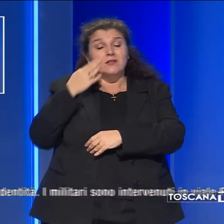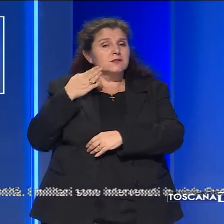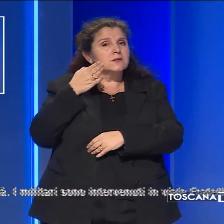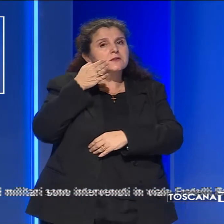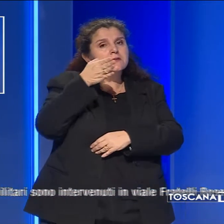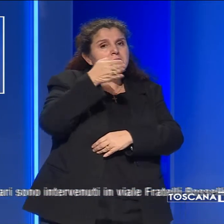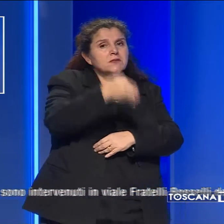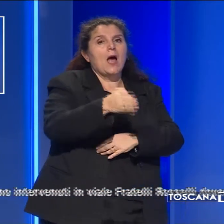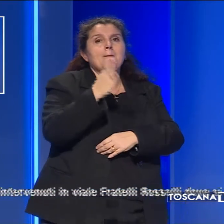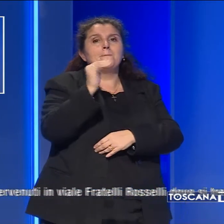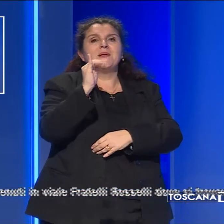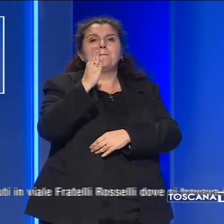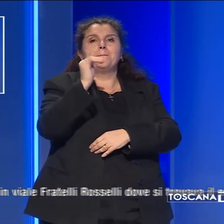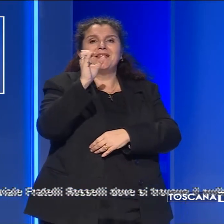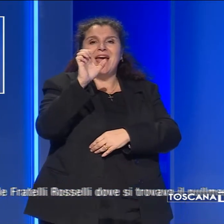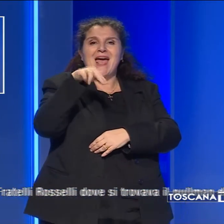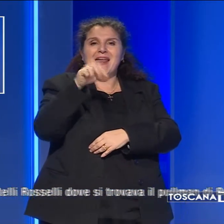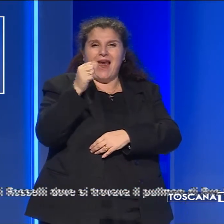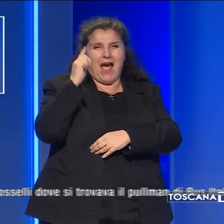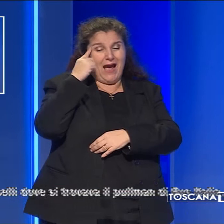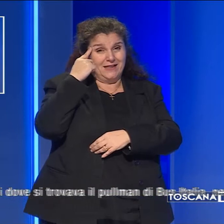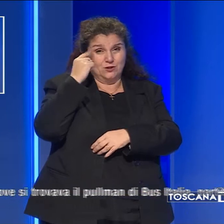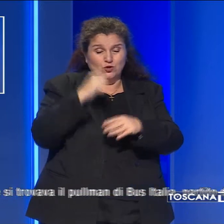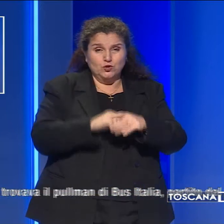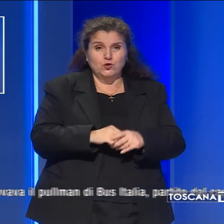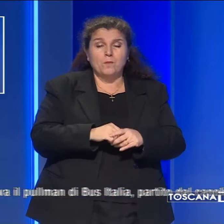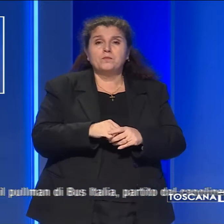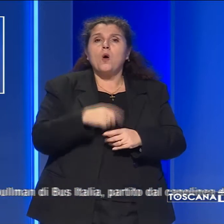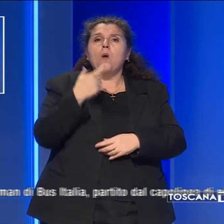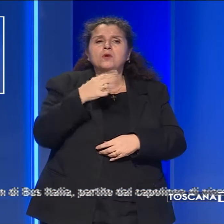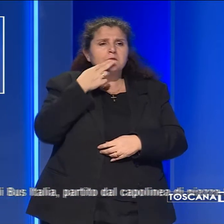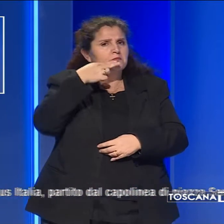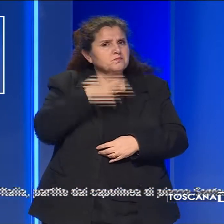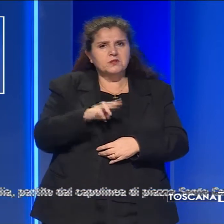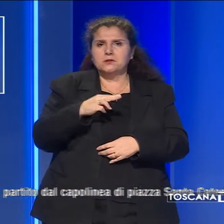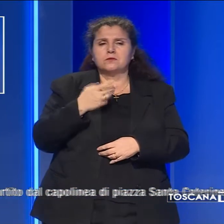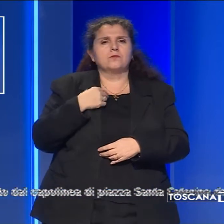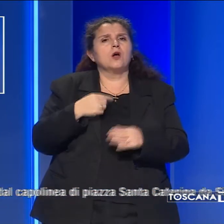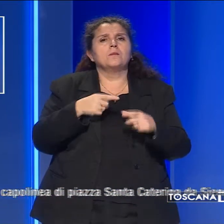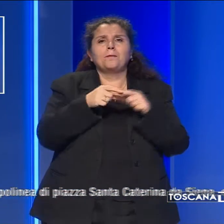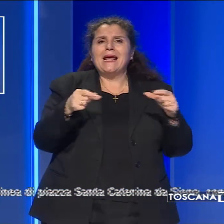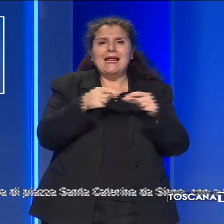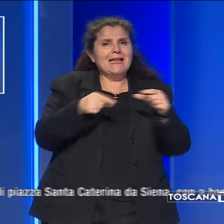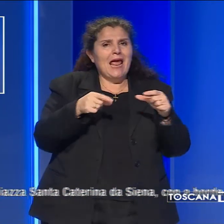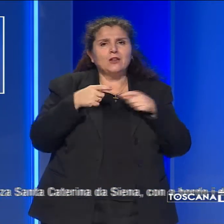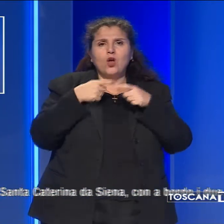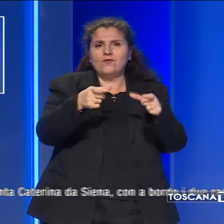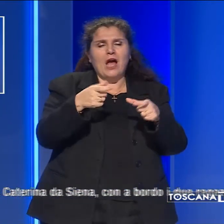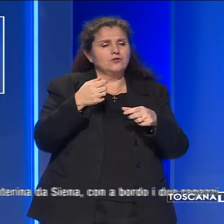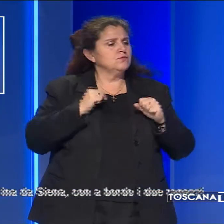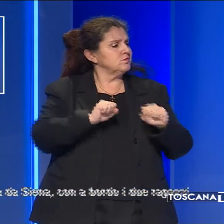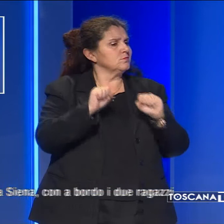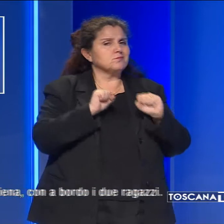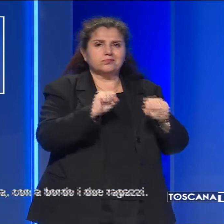diretto a Bibbiena, provincia di Arezzo, rifiutandosi di esibire il biglietto di viaggio e il